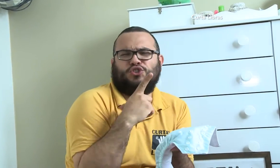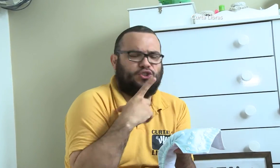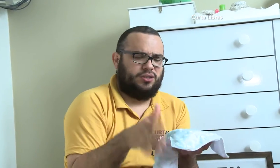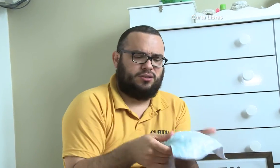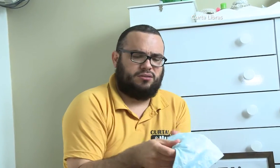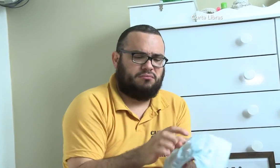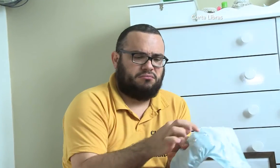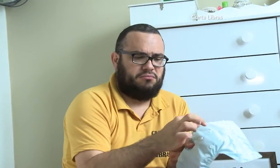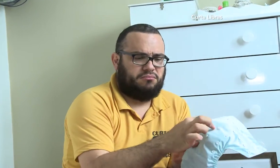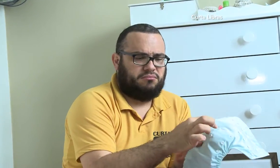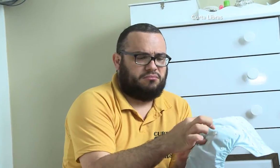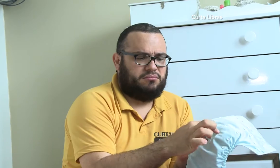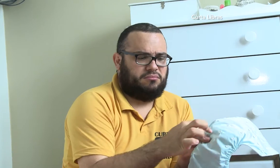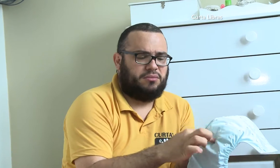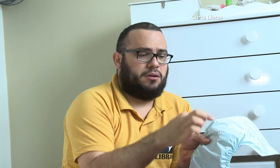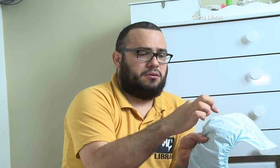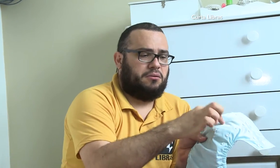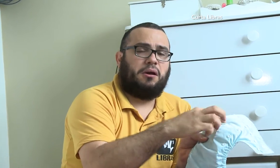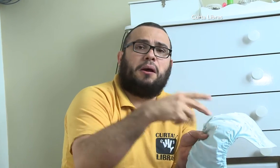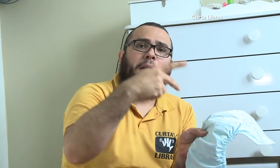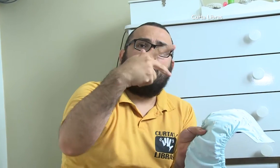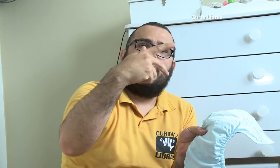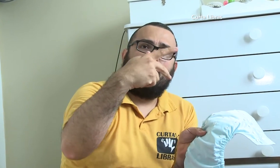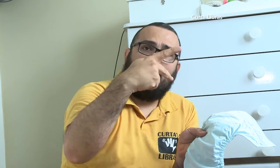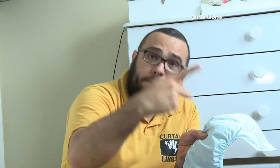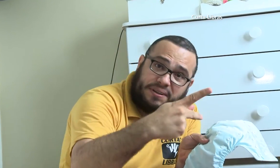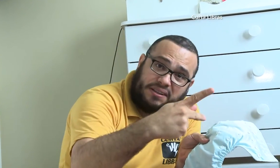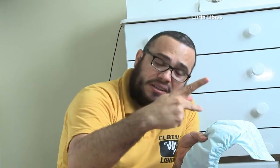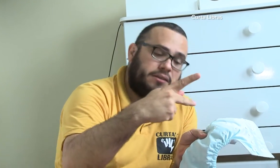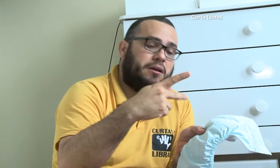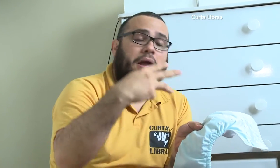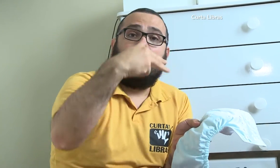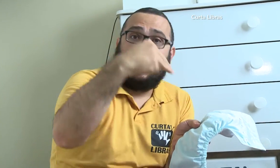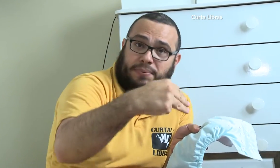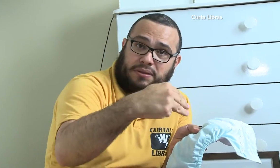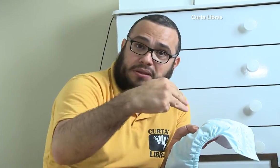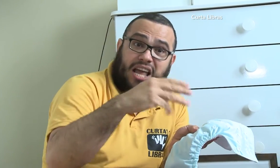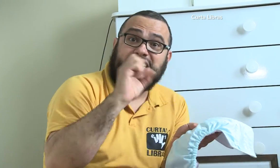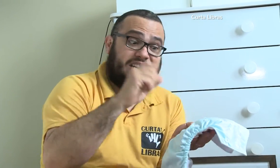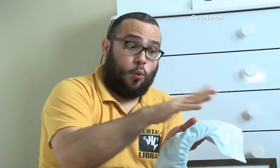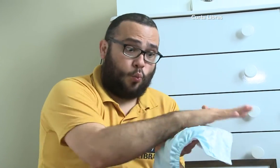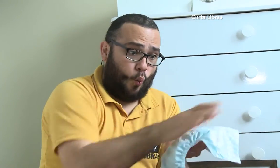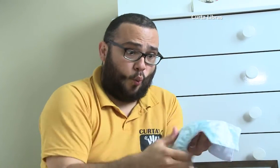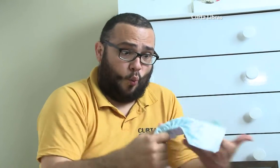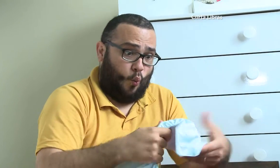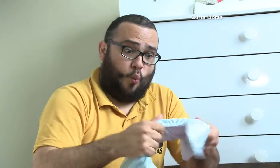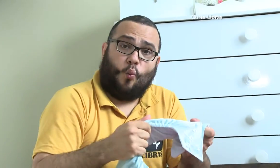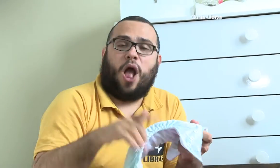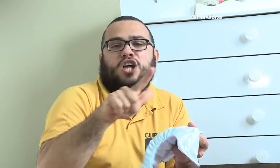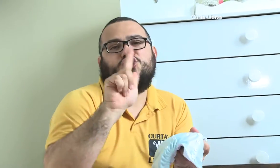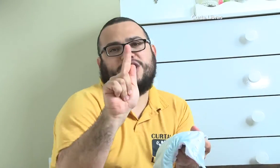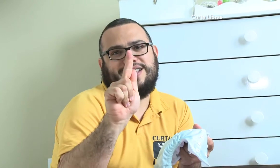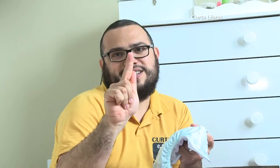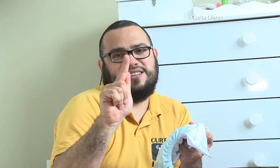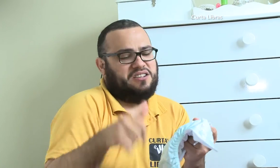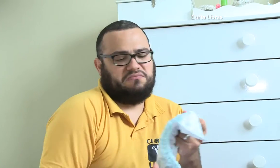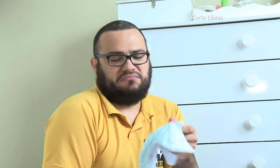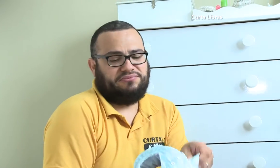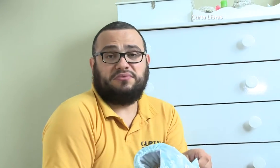ter os botões apenas para os tamanhos P e M. Não tem botões para o tamanho G. Ela pode ser usada no bebê